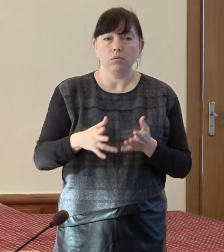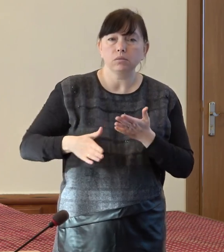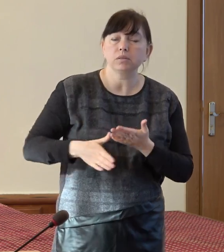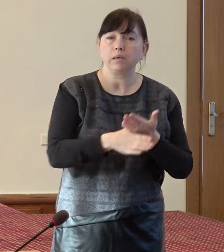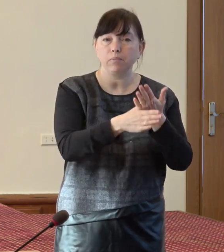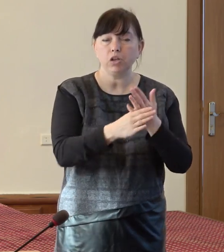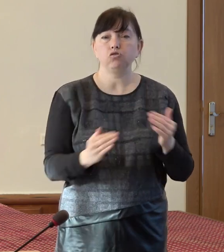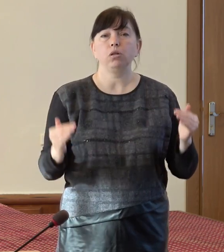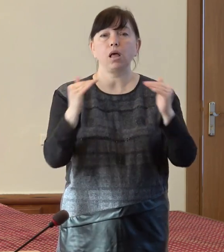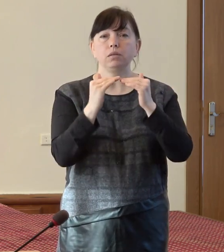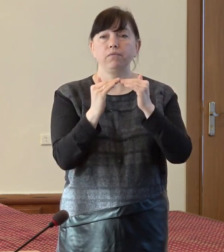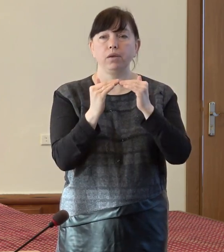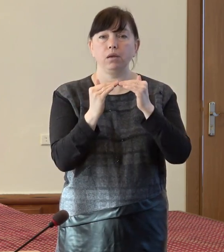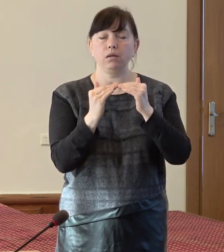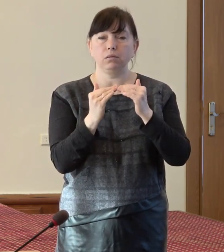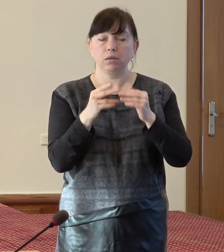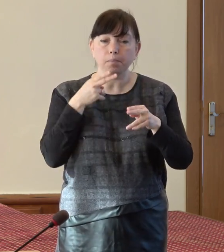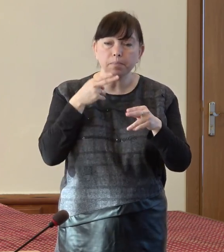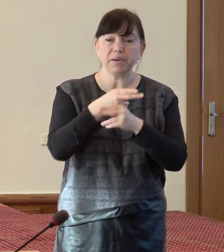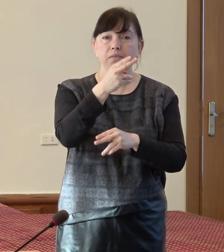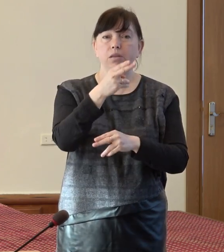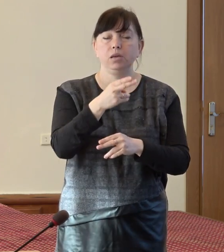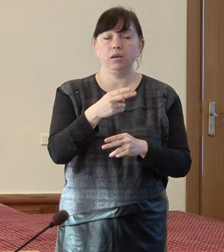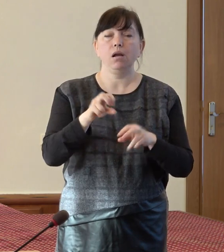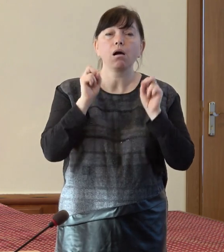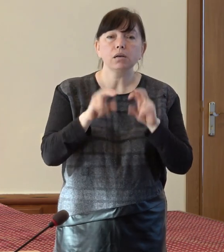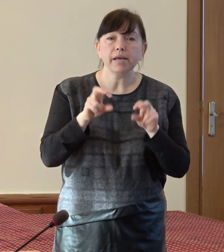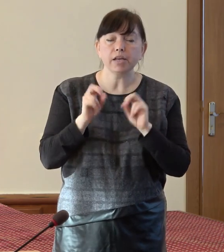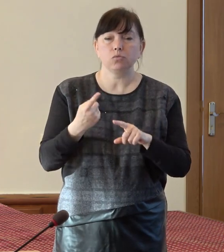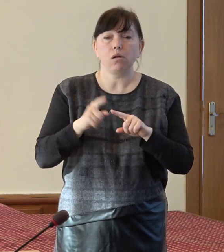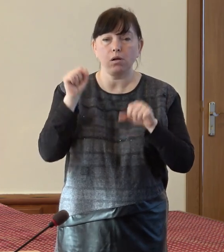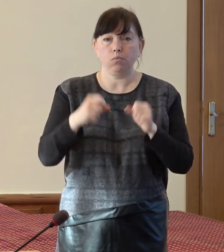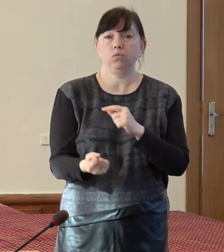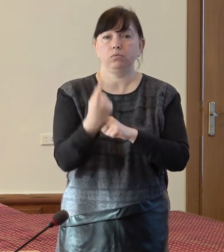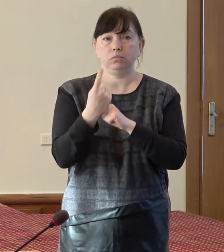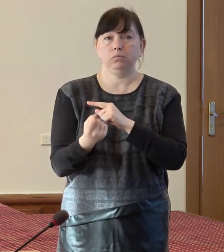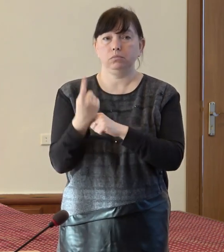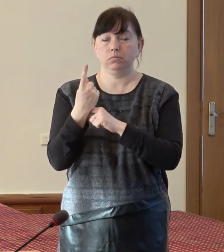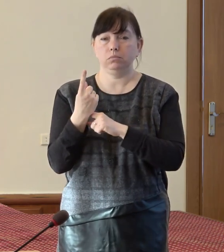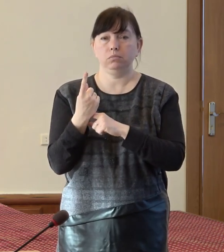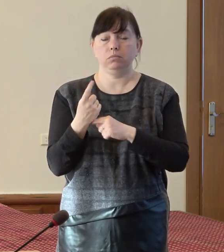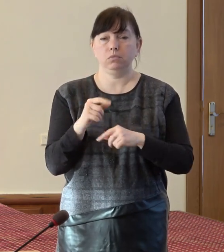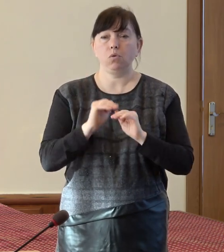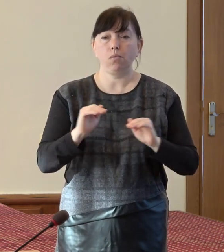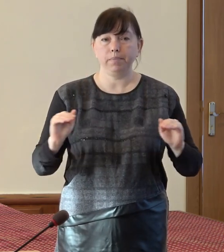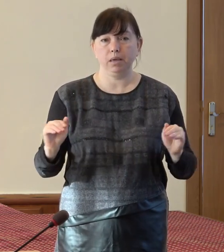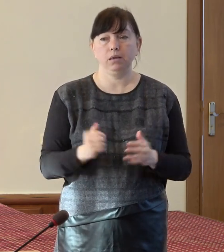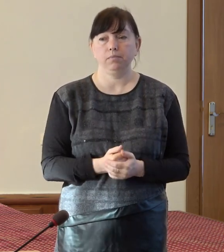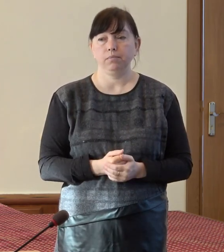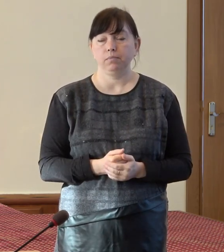la nivel de prevenire a riscurilor cu care se confruntă copiii.